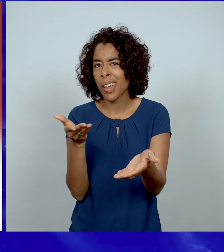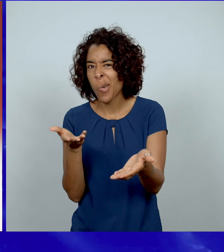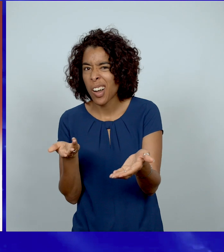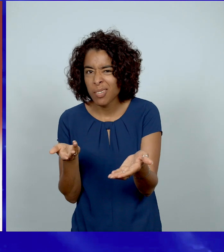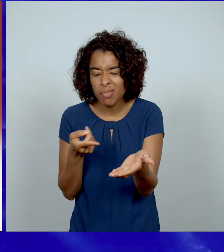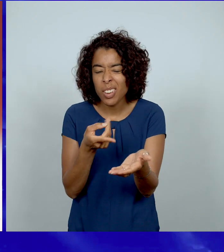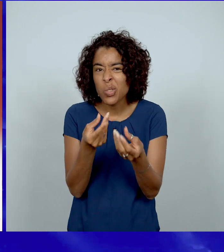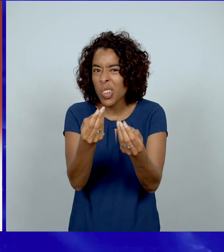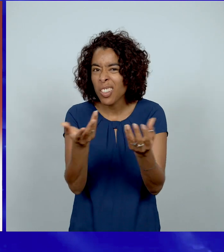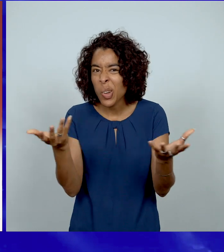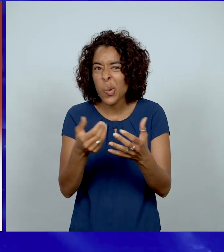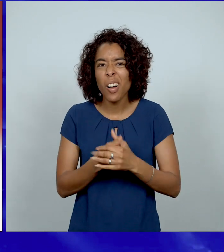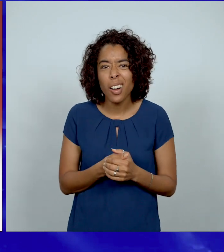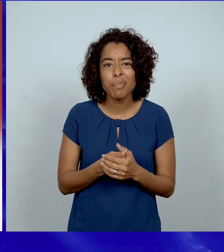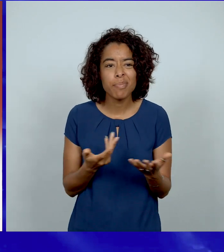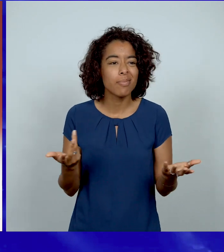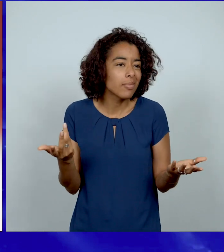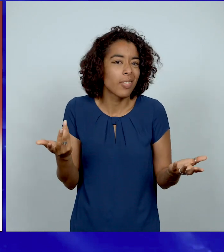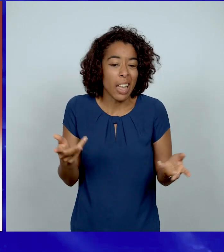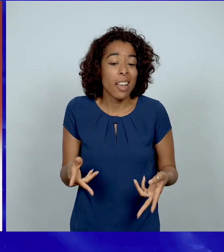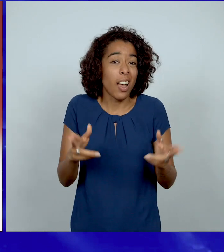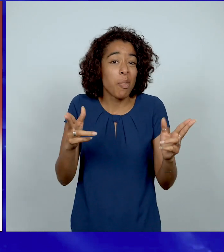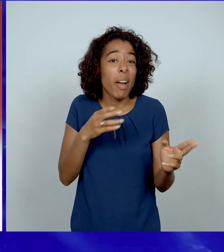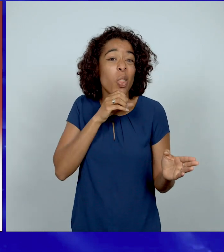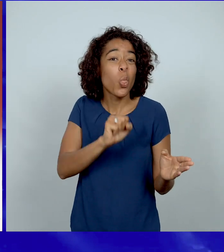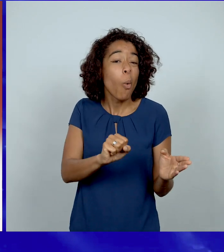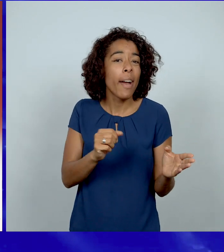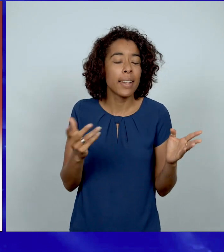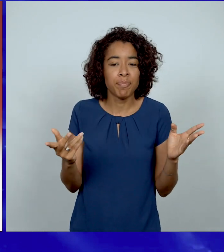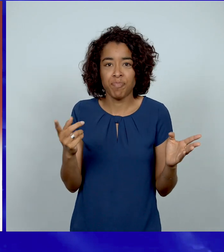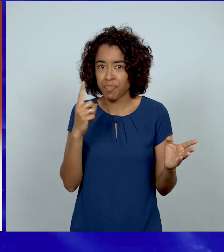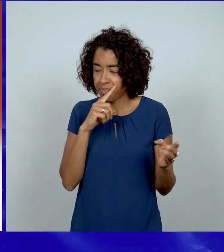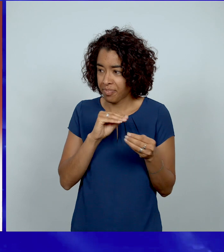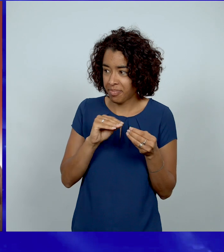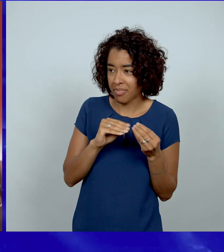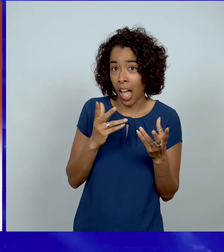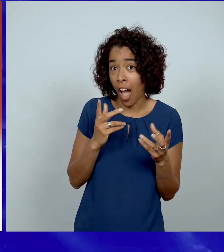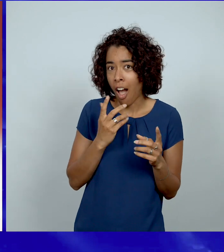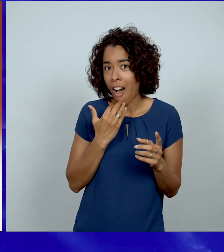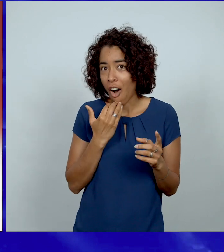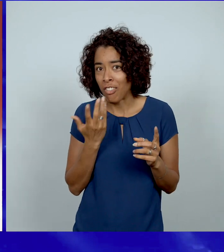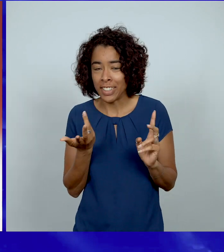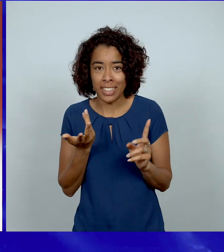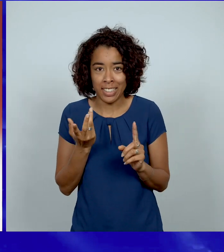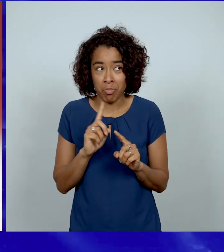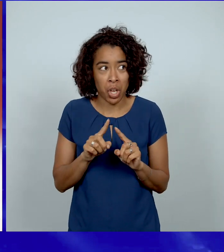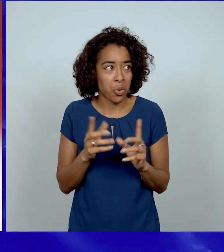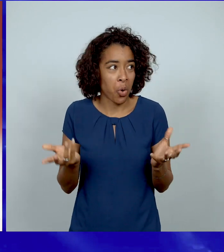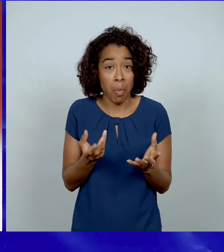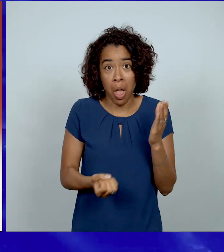avoir à vous donner durant cette période de Noël ? Peut-être certains d'entre vous aimeriez avoir, je ne sais pas, une nouvelle voiture,